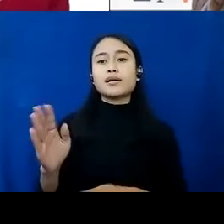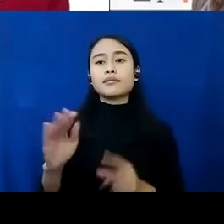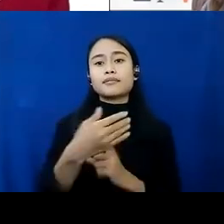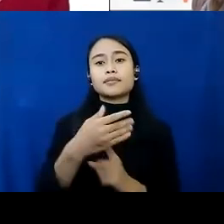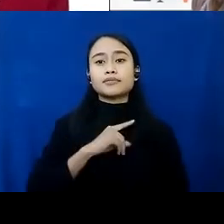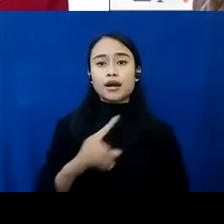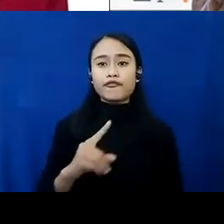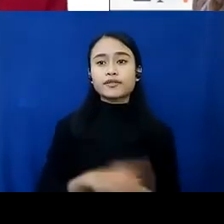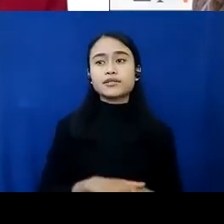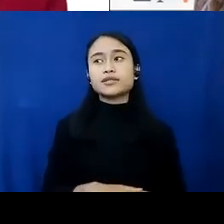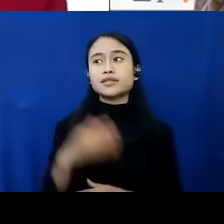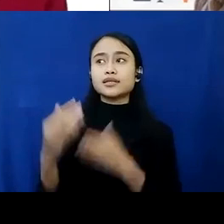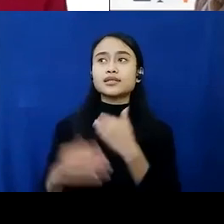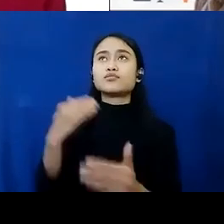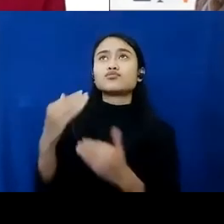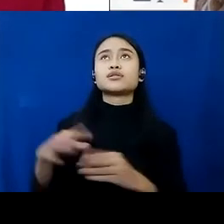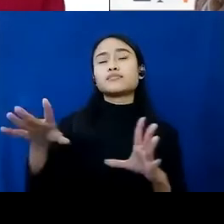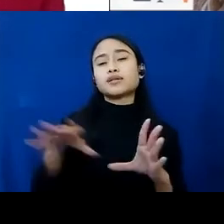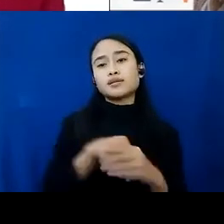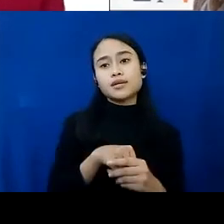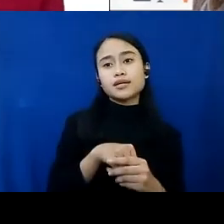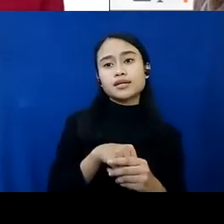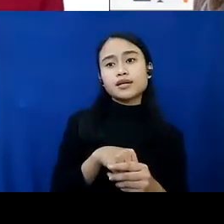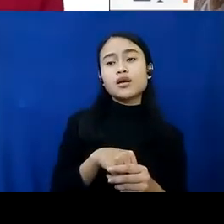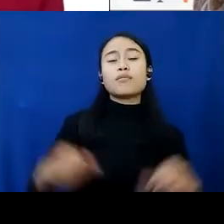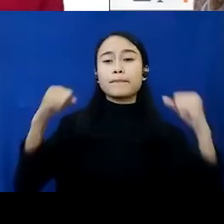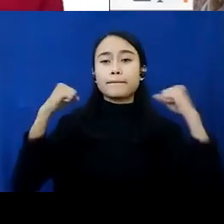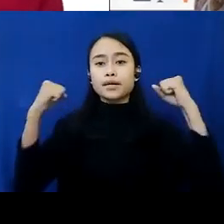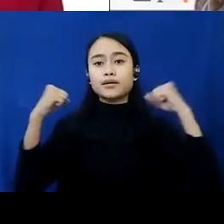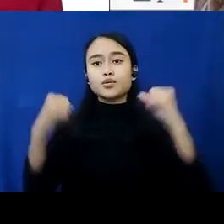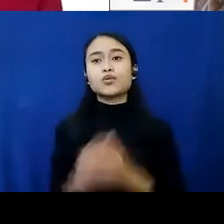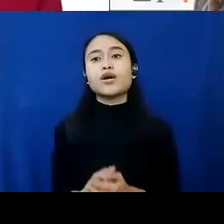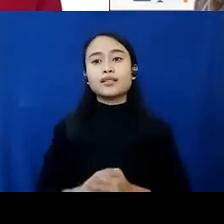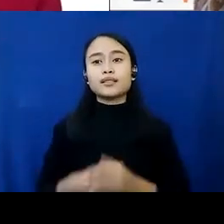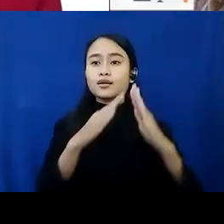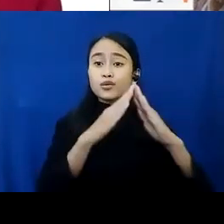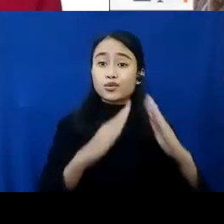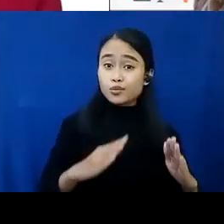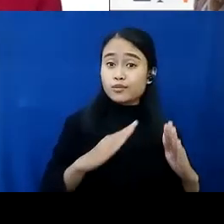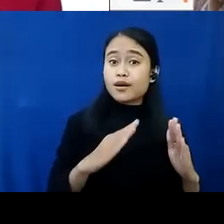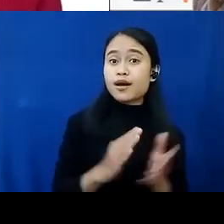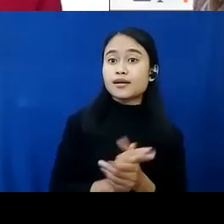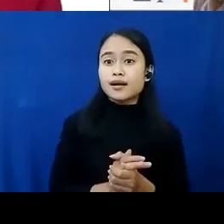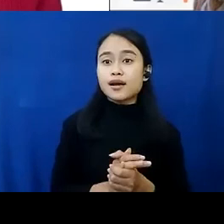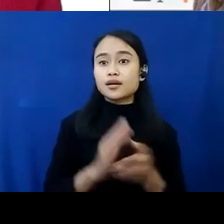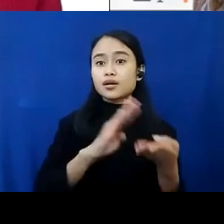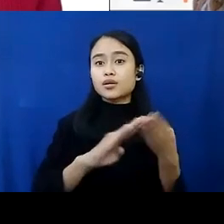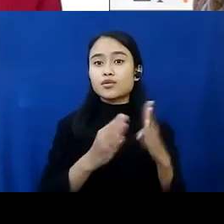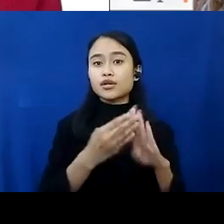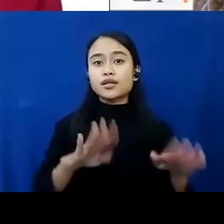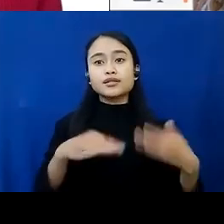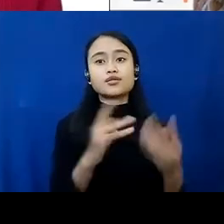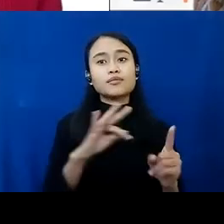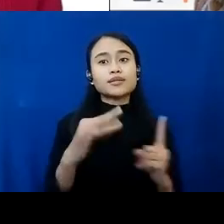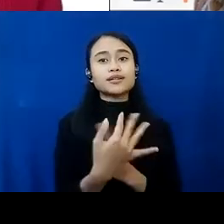melibatkan memperkuat apa rumah dan komunitas dan juga